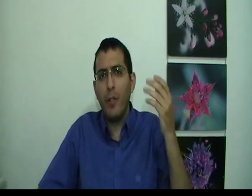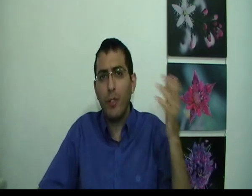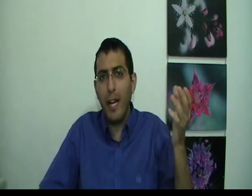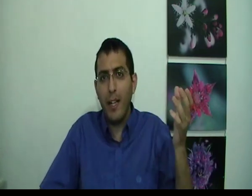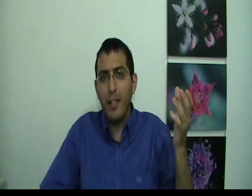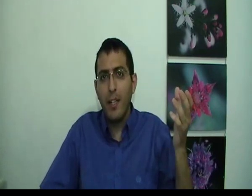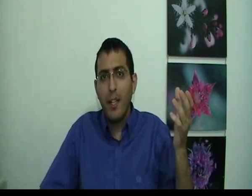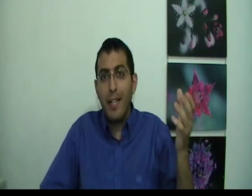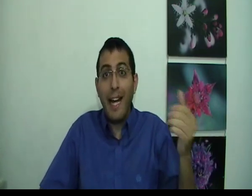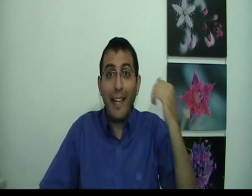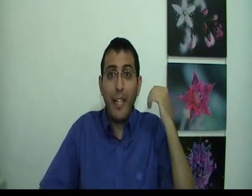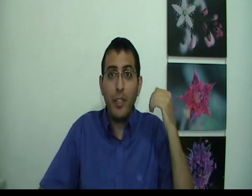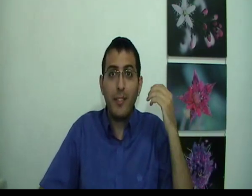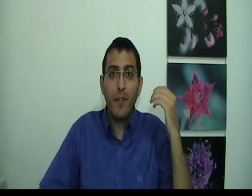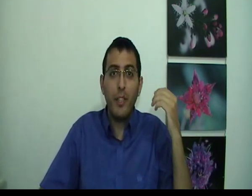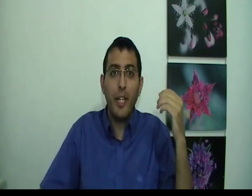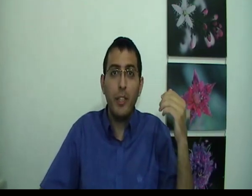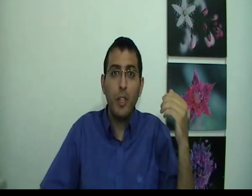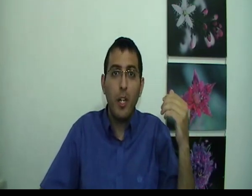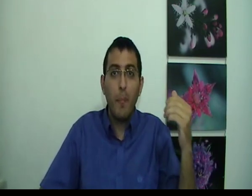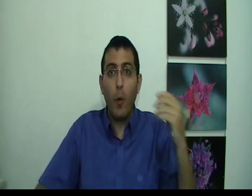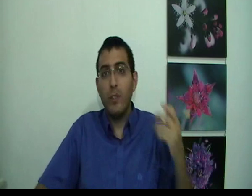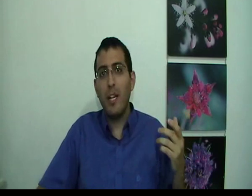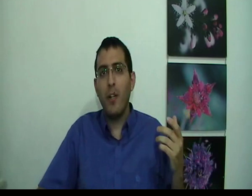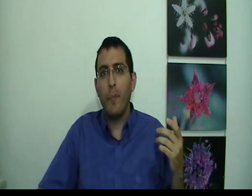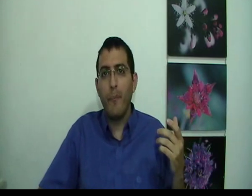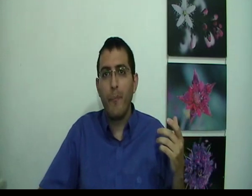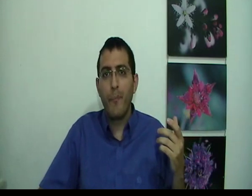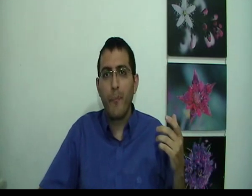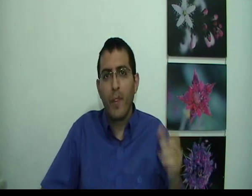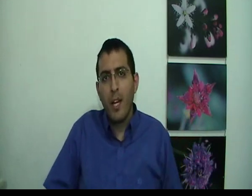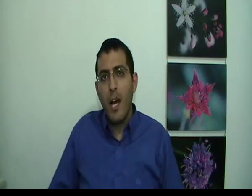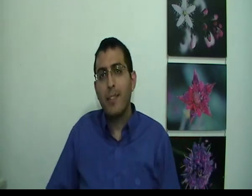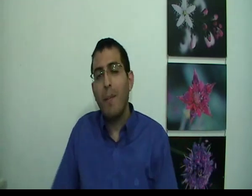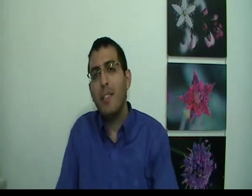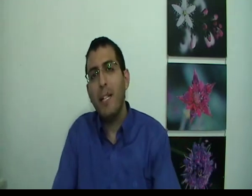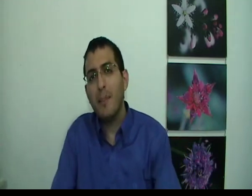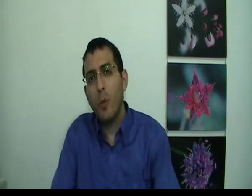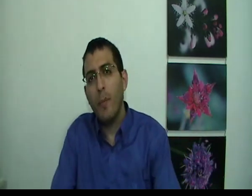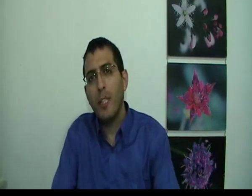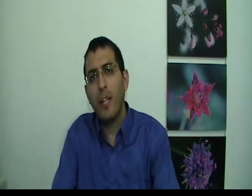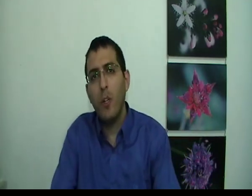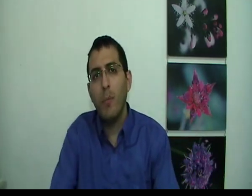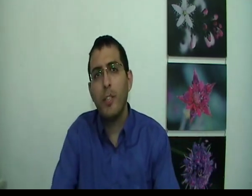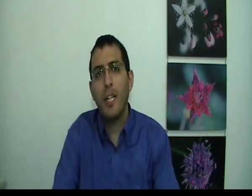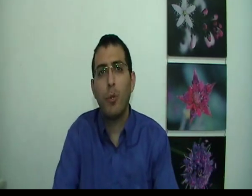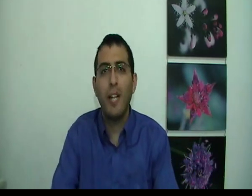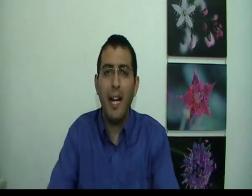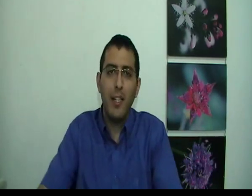יודע להרגיש את השריפה שיש מחוץ לחלום עכשיו מה שבעצם קורה בשעת חלום זה שהתודעה